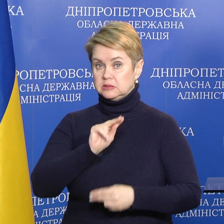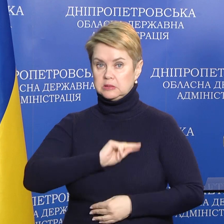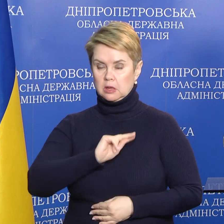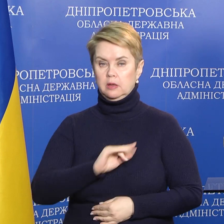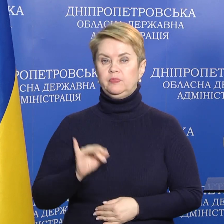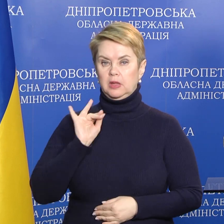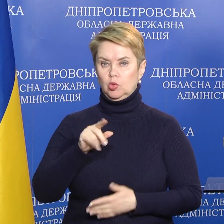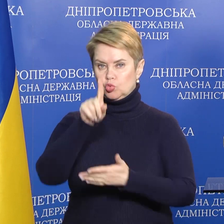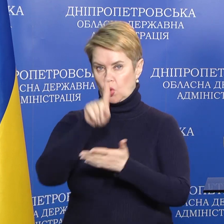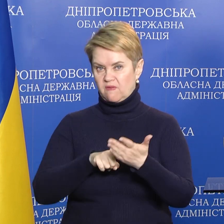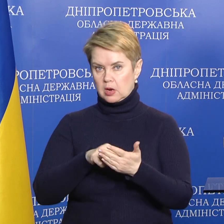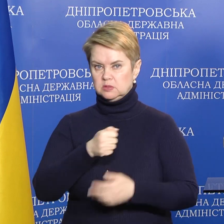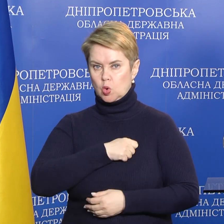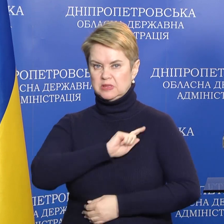И доверяем Збройным силам Украины. следует...